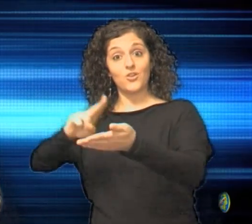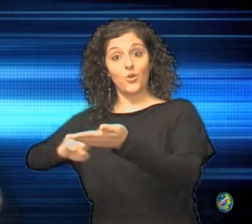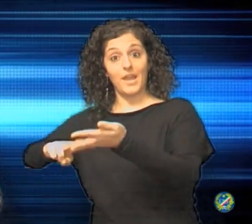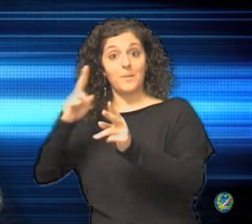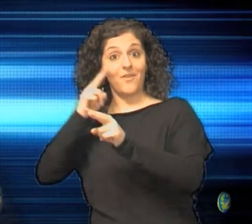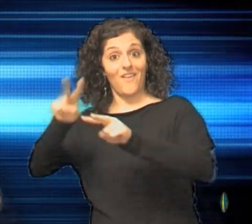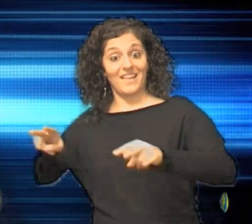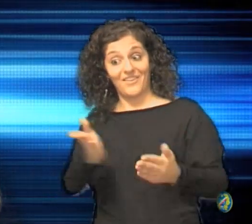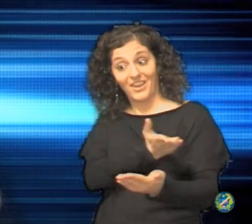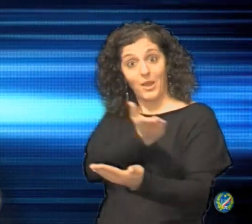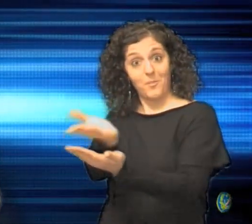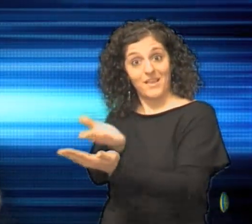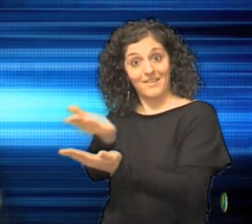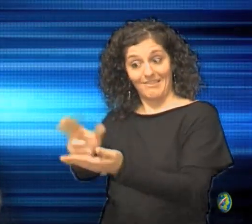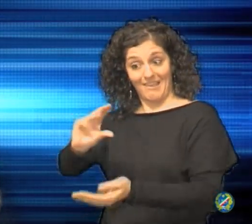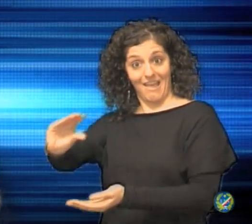verifica,